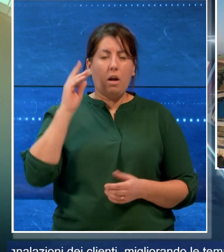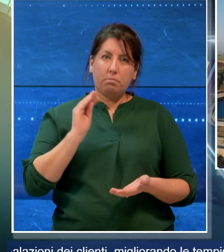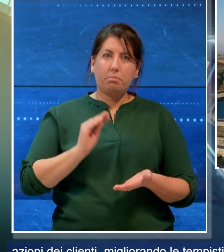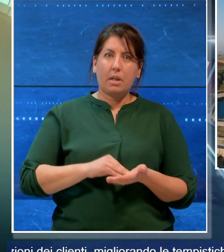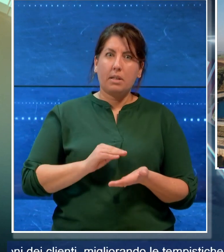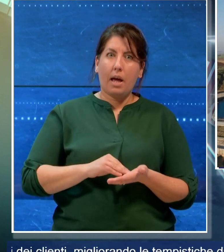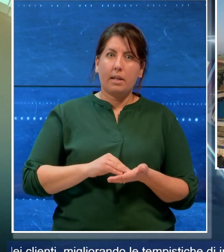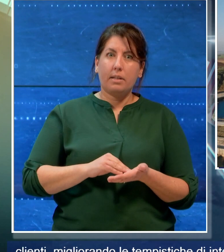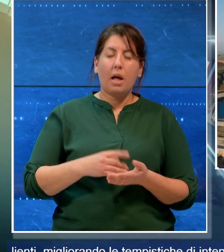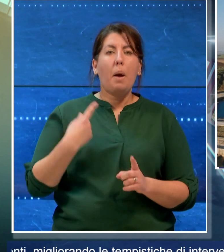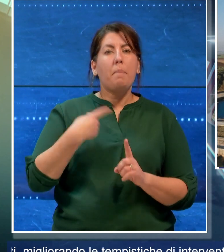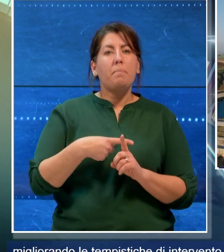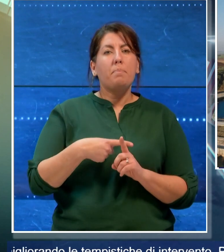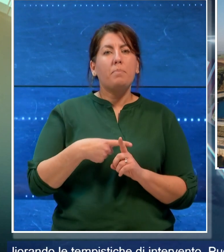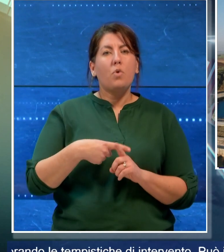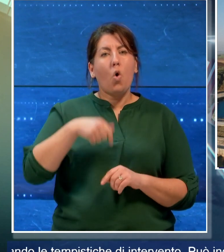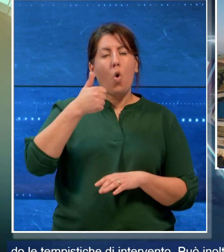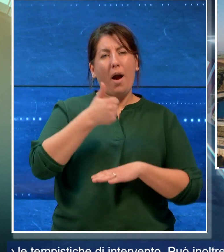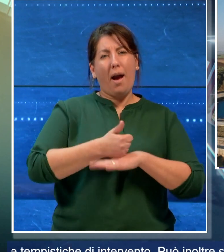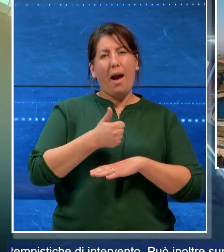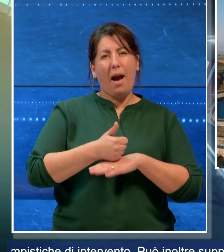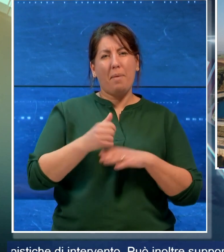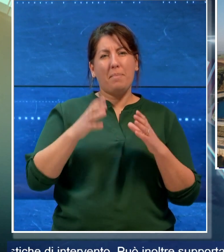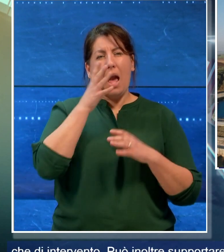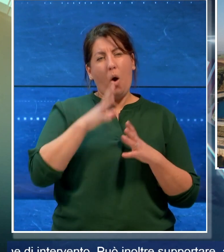e dei vertici di acquedotto.